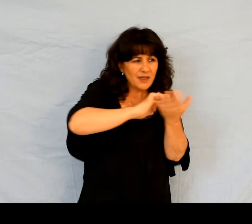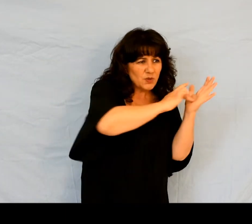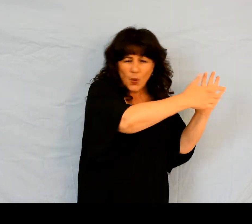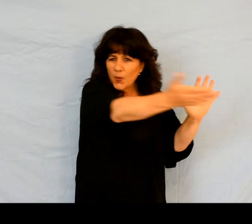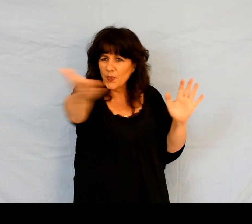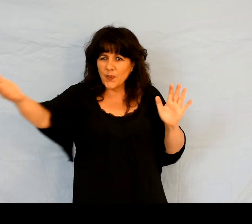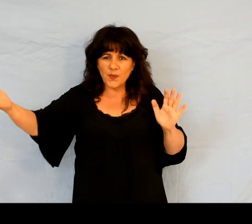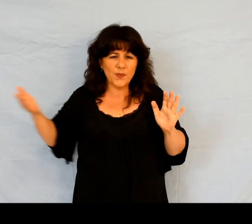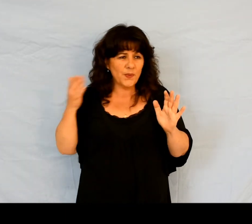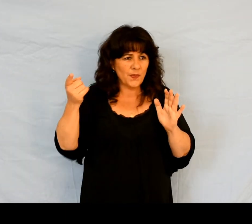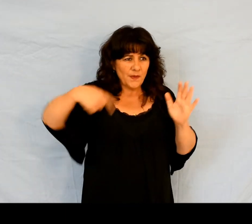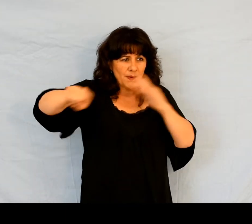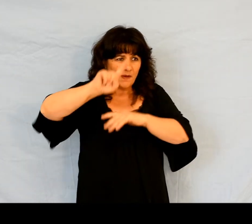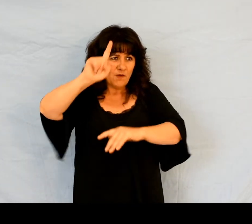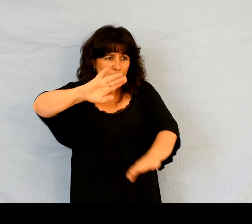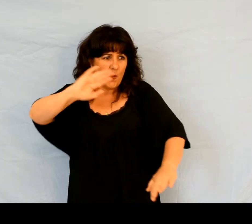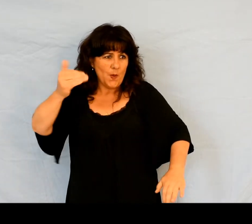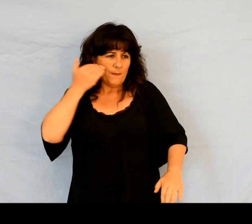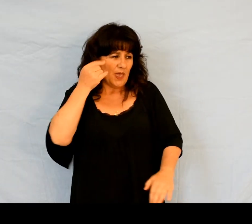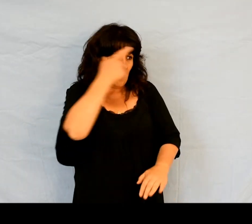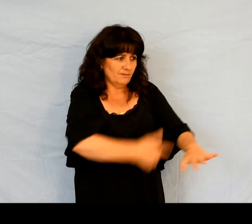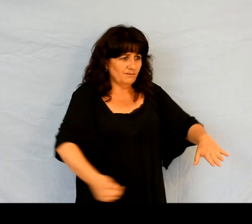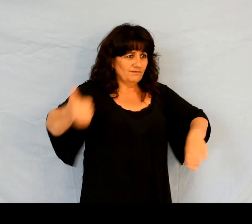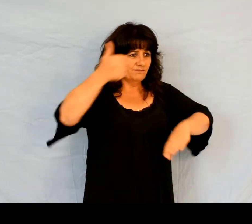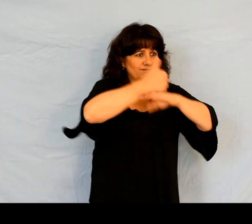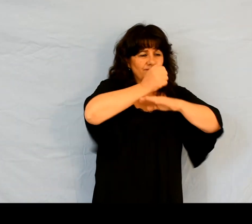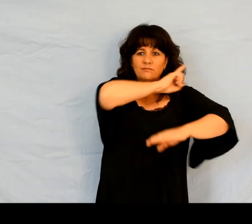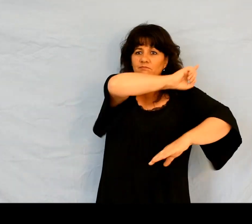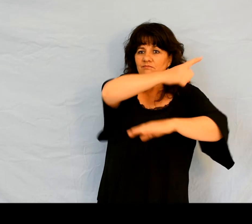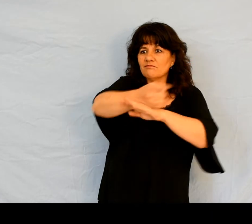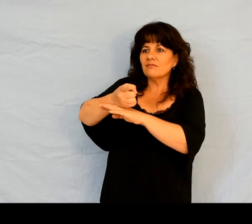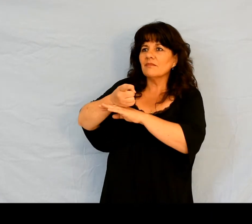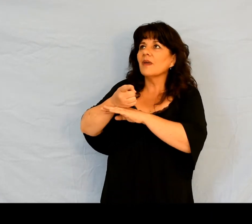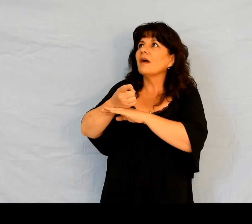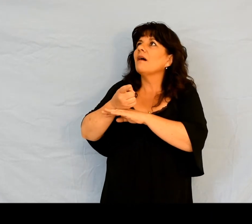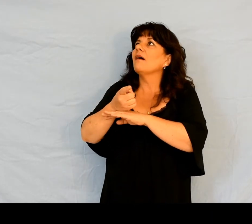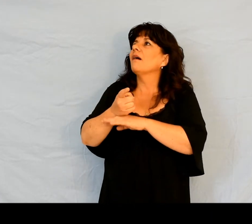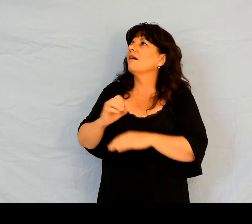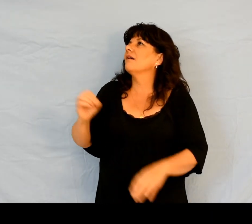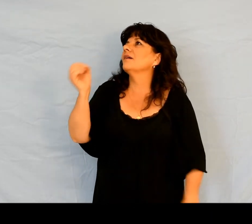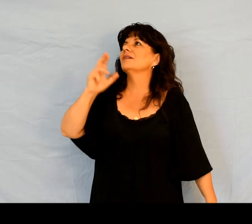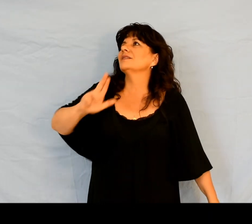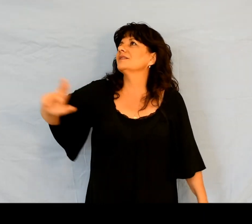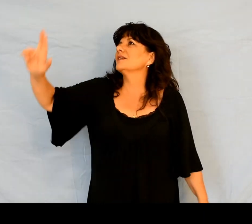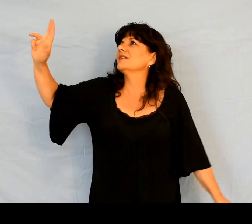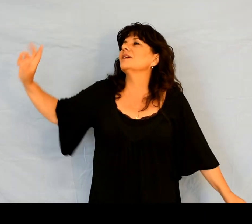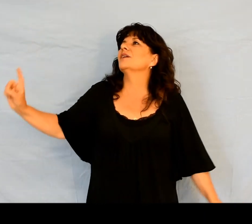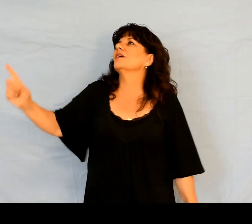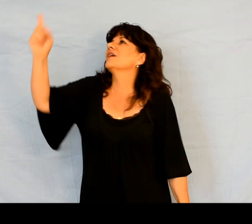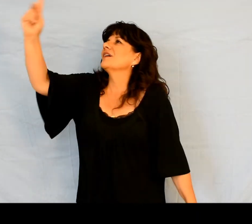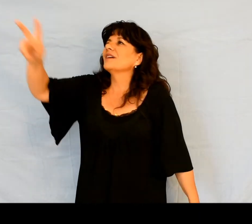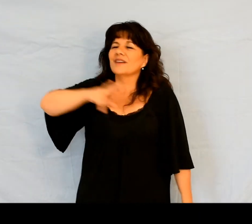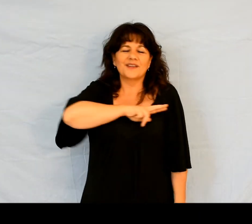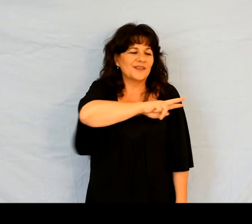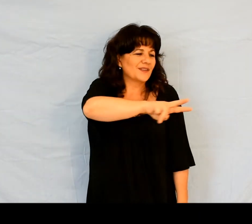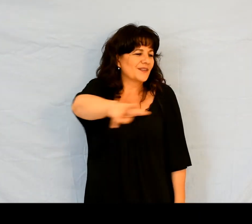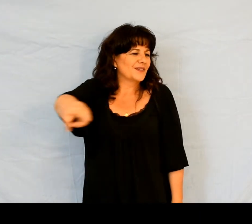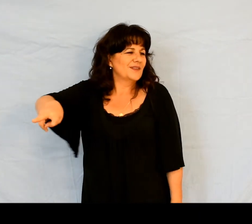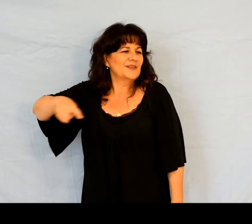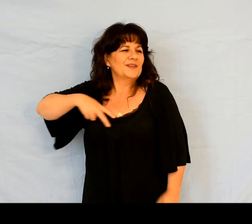choses à ses pieds. Ô Seigneur, notre Dieu, qu